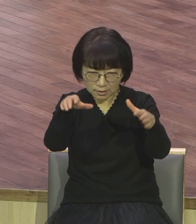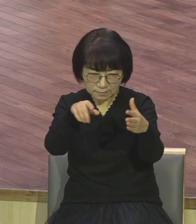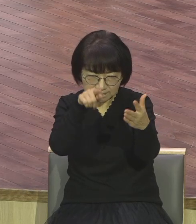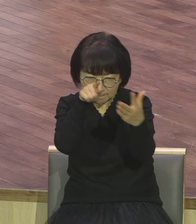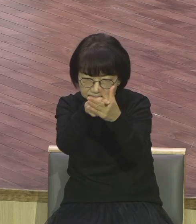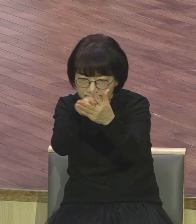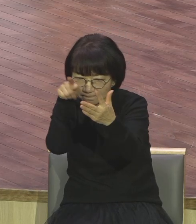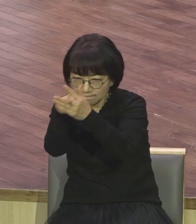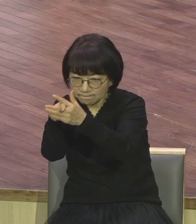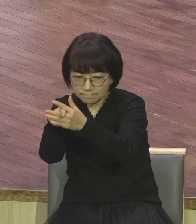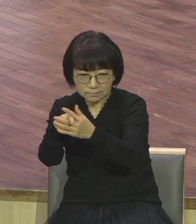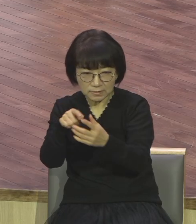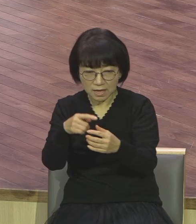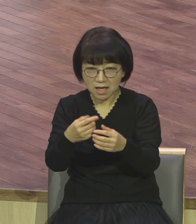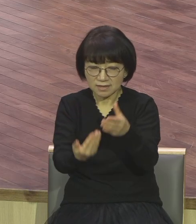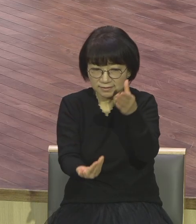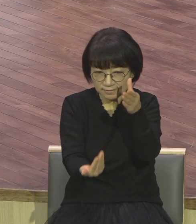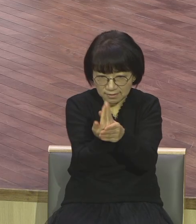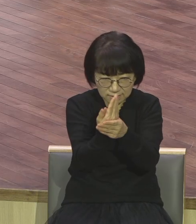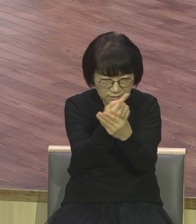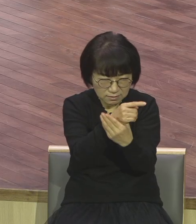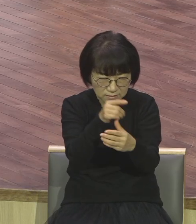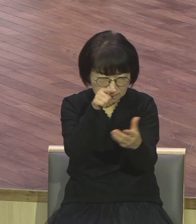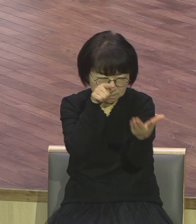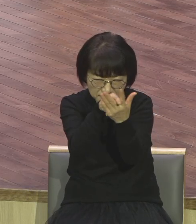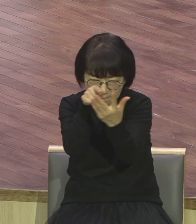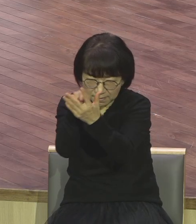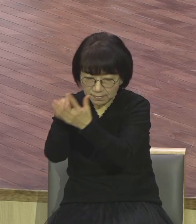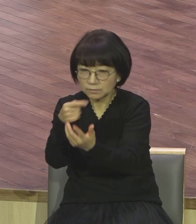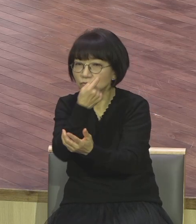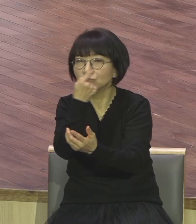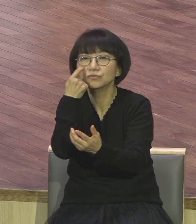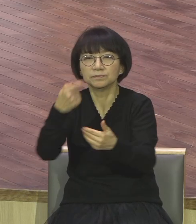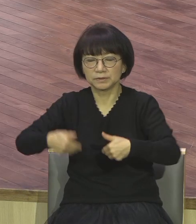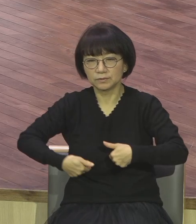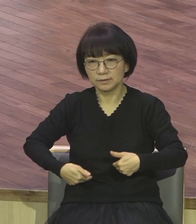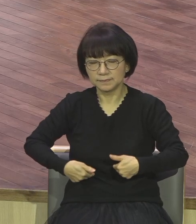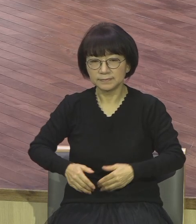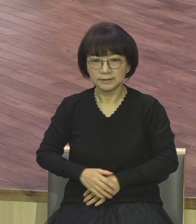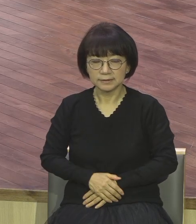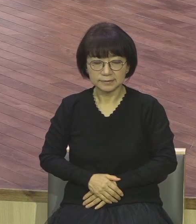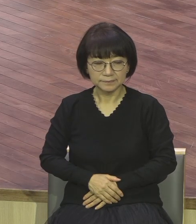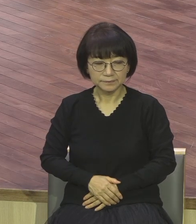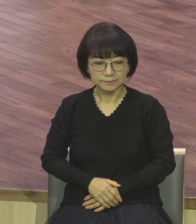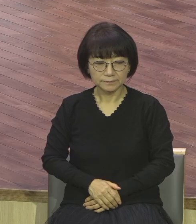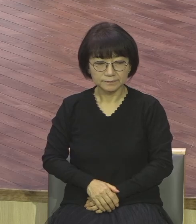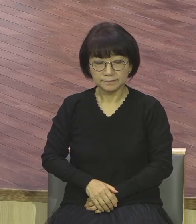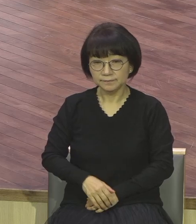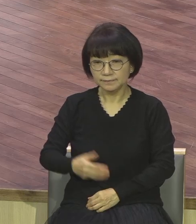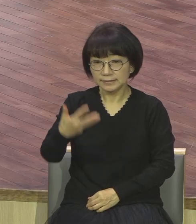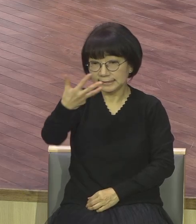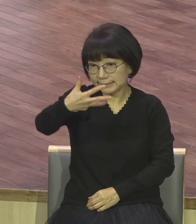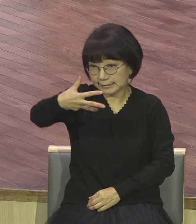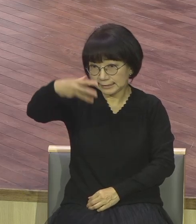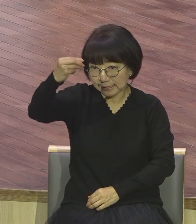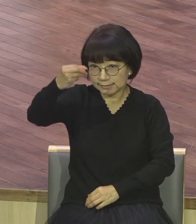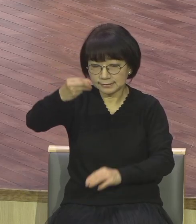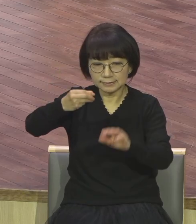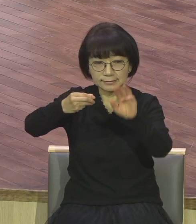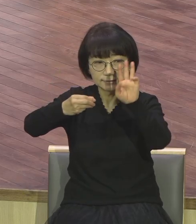눈 사건 보는 눈 눈을 열어야 된다 라는 말씀이에요 특별히 이 장세희 3장의 불신 현장은